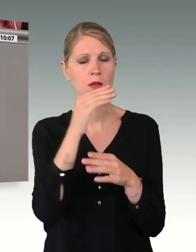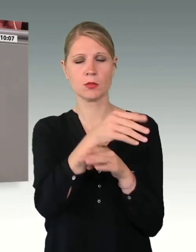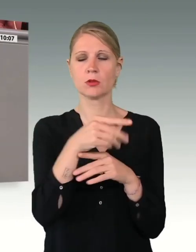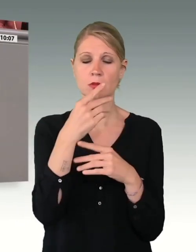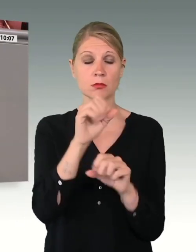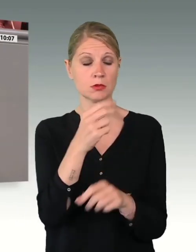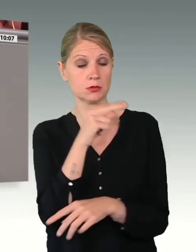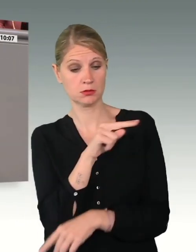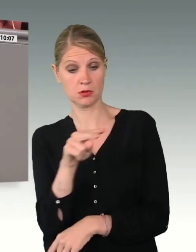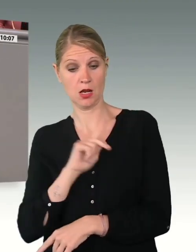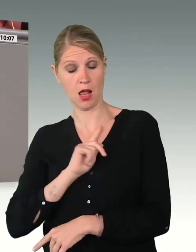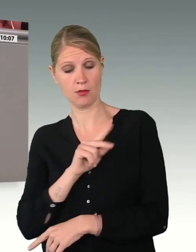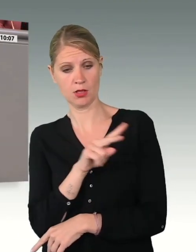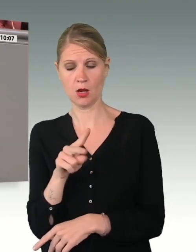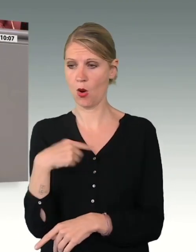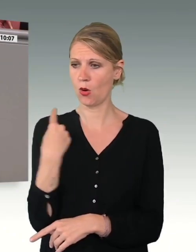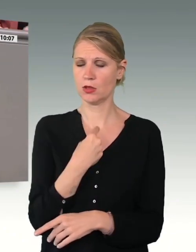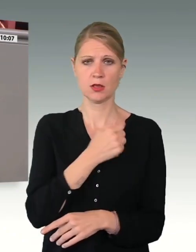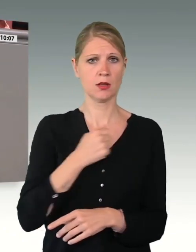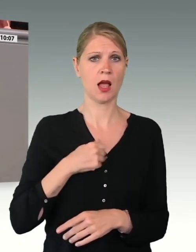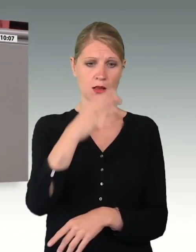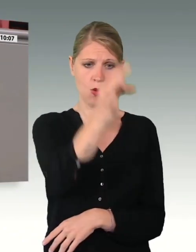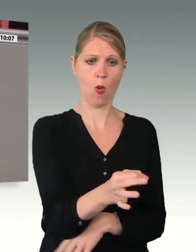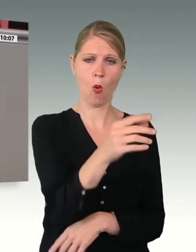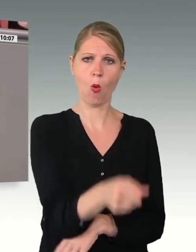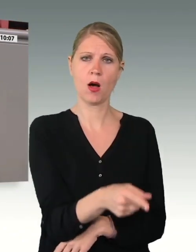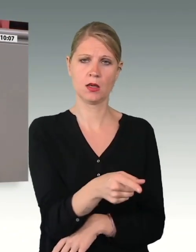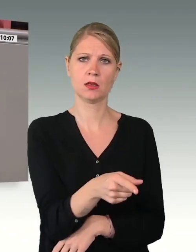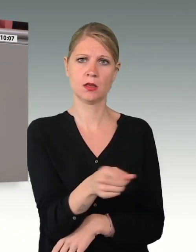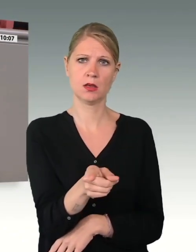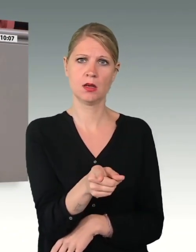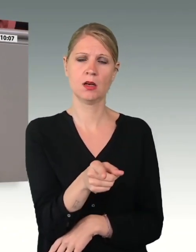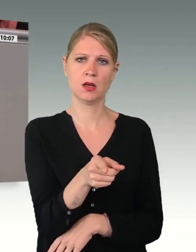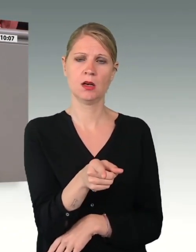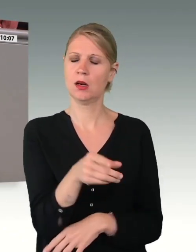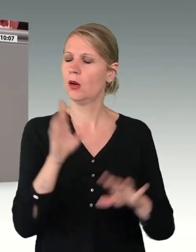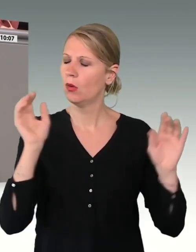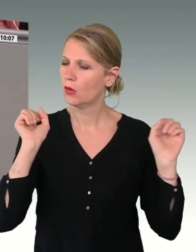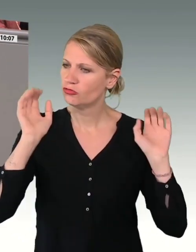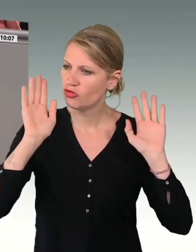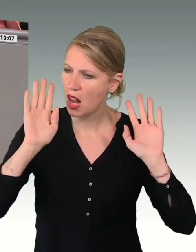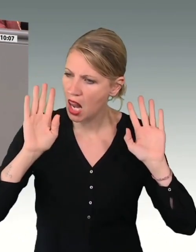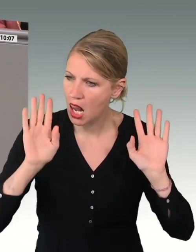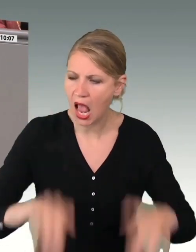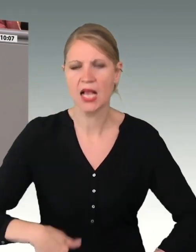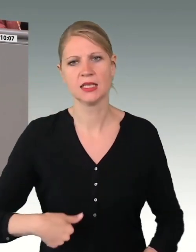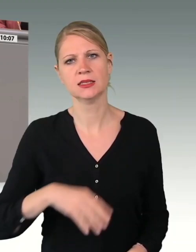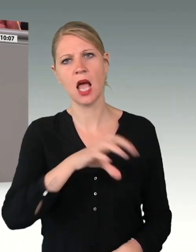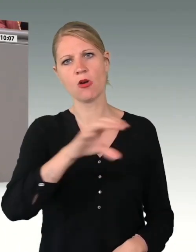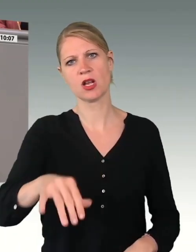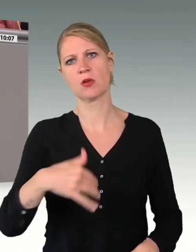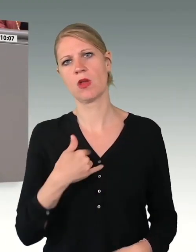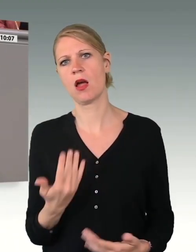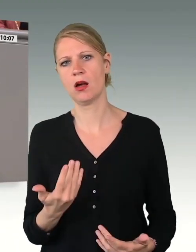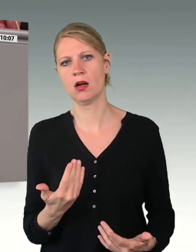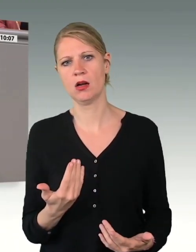Unsere Soldatinnen und Soldaten vor Ort sind diejenigen, die am schlechtesten ausgestattet sind. Und das,